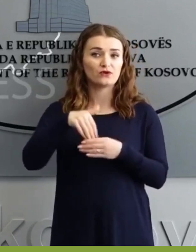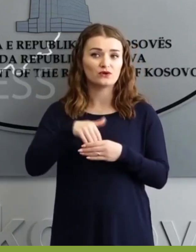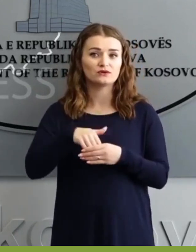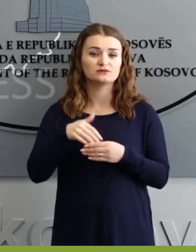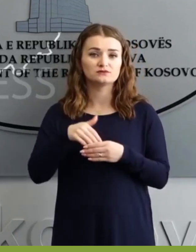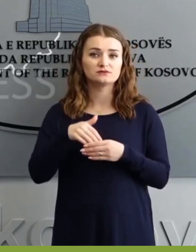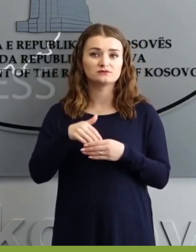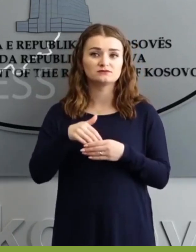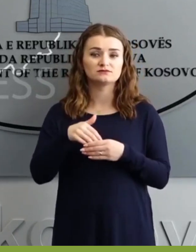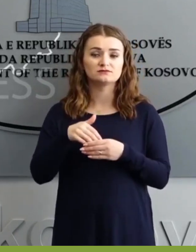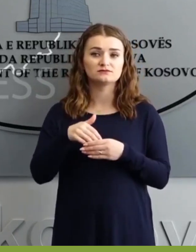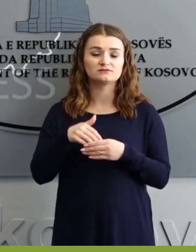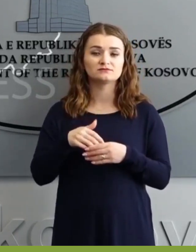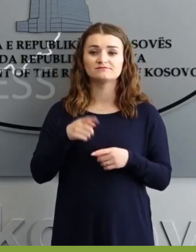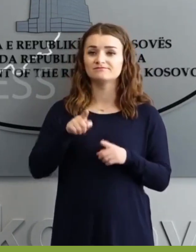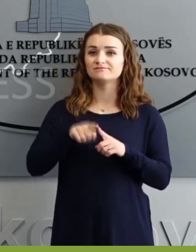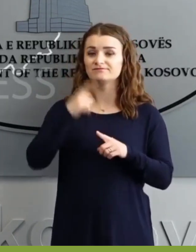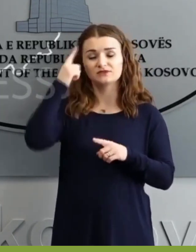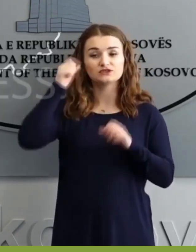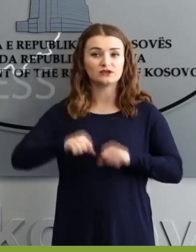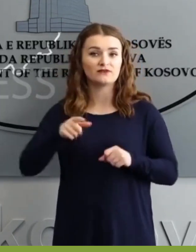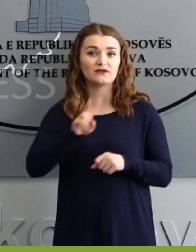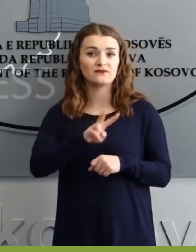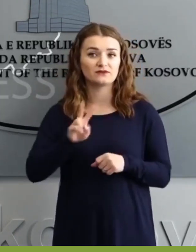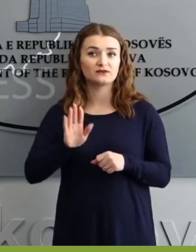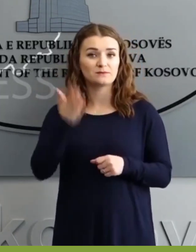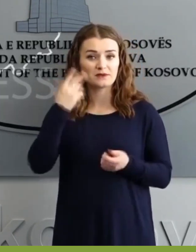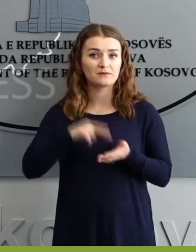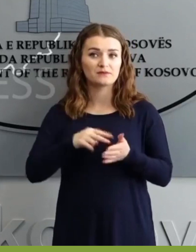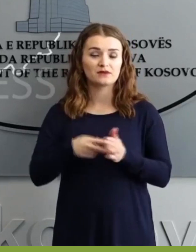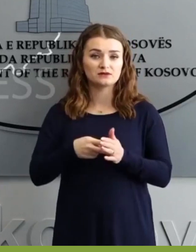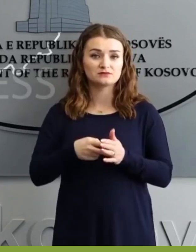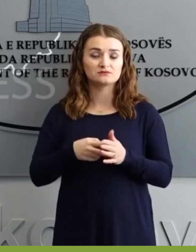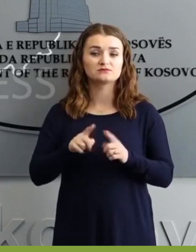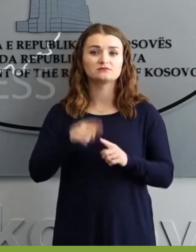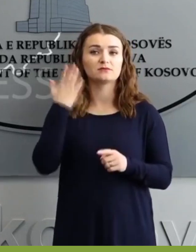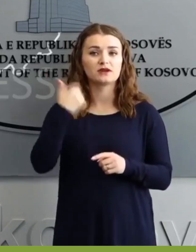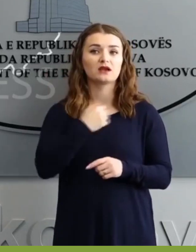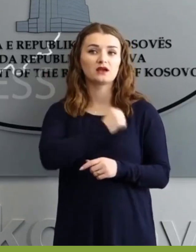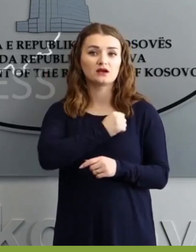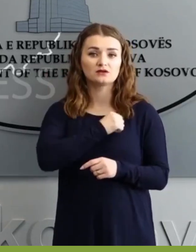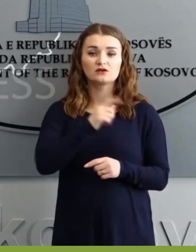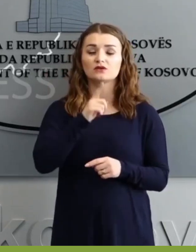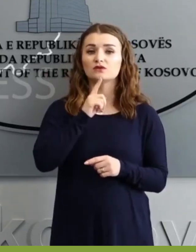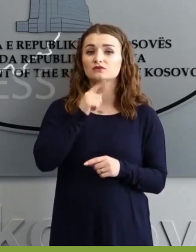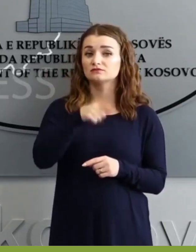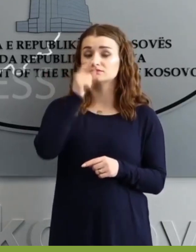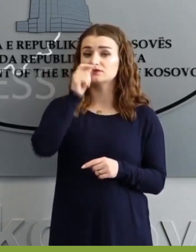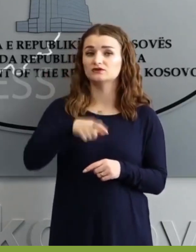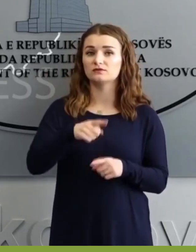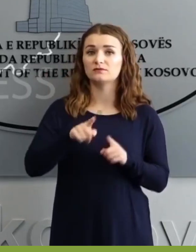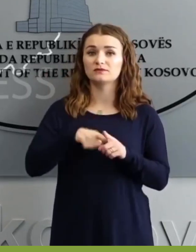të programit qeverisës. Kështu sigurohme që ata që kanë paga më tullta, do të kjenë më shumë para në fund muajtë.